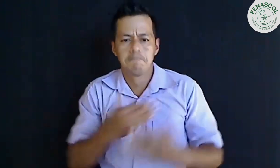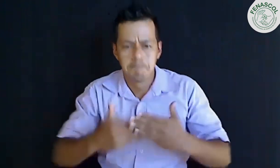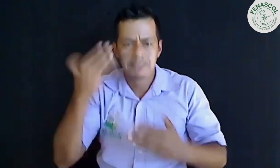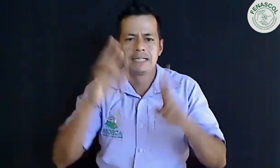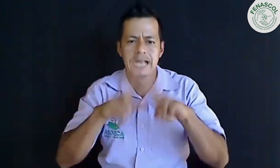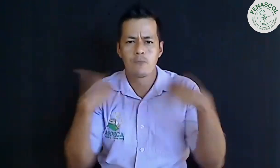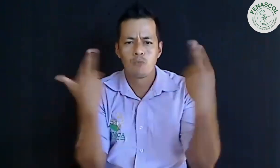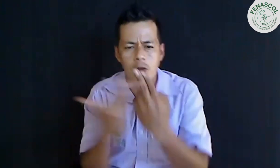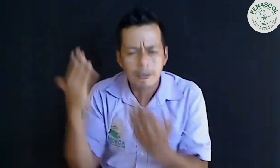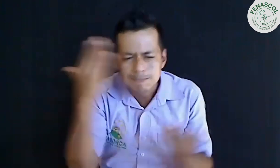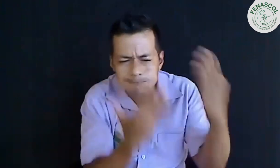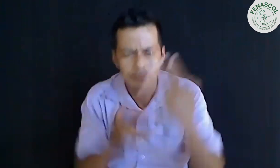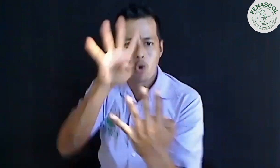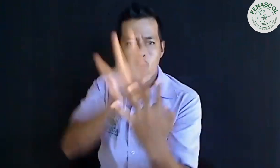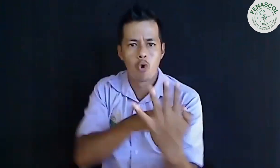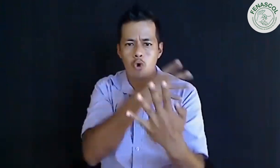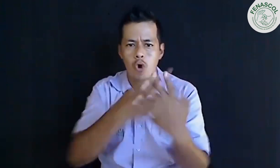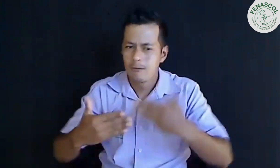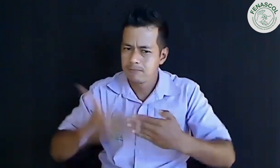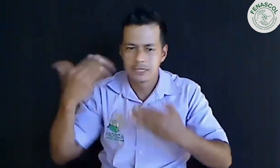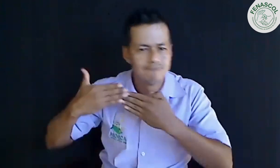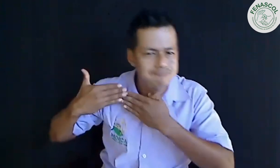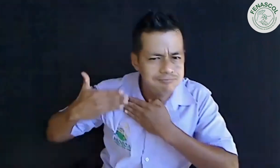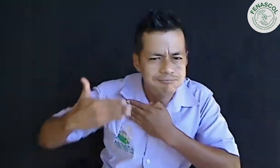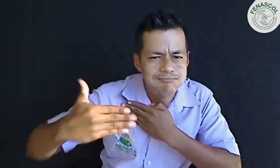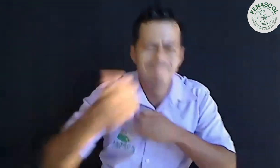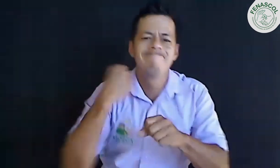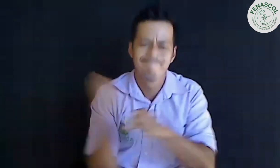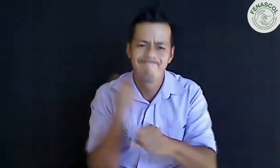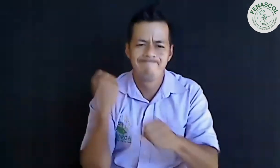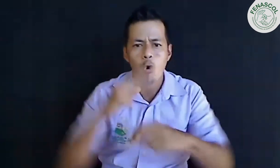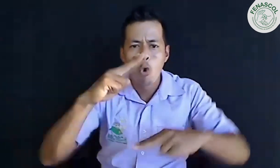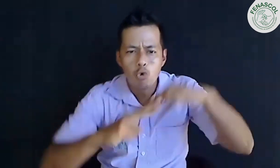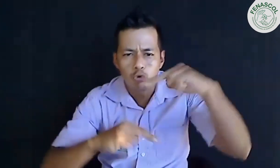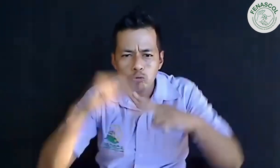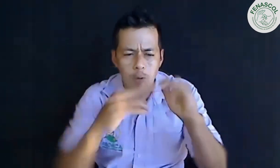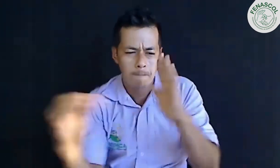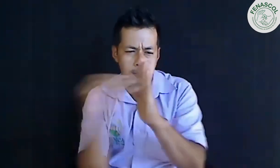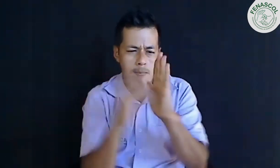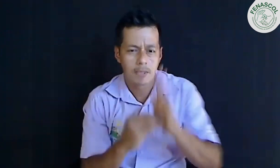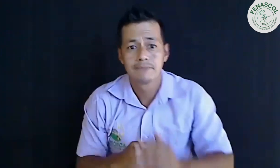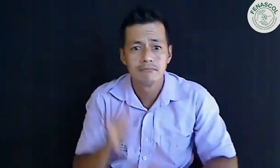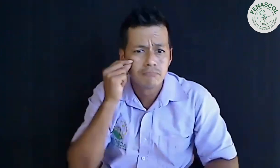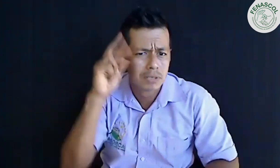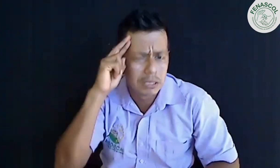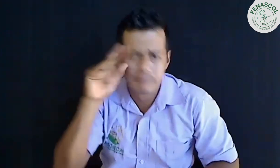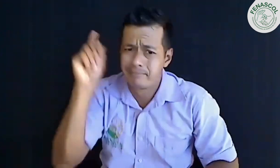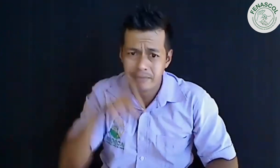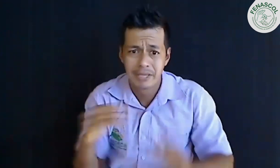que realizó el estudio para seguir en la construcción de la normativa de la licencia de conducción para las personas